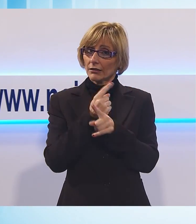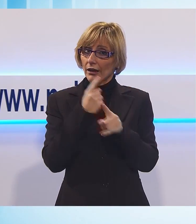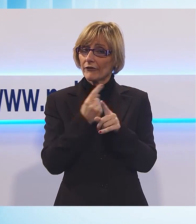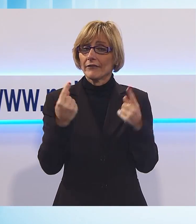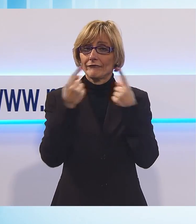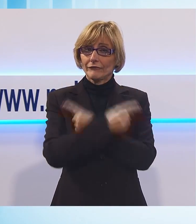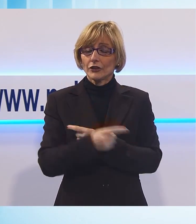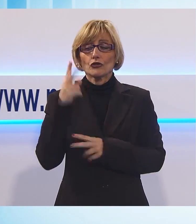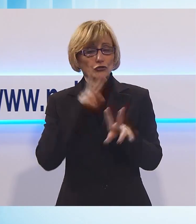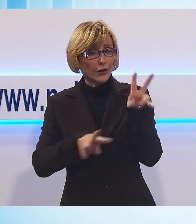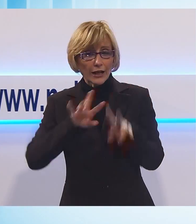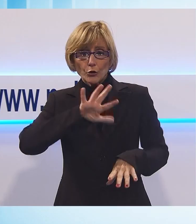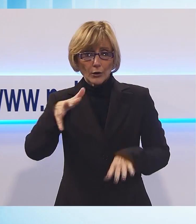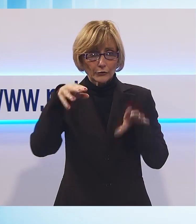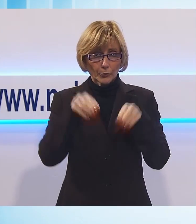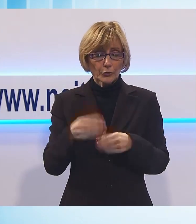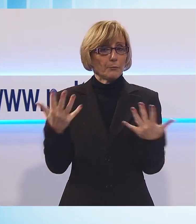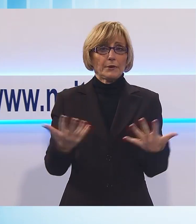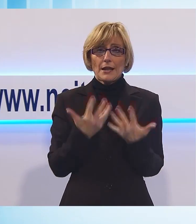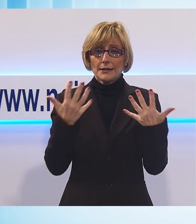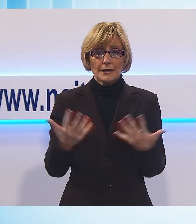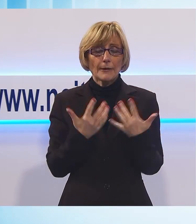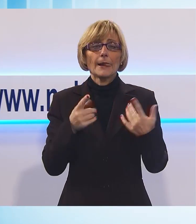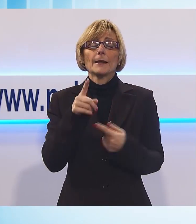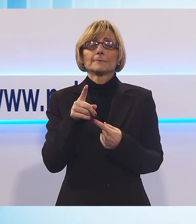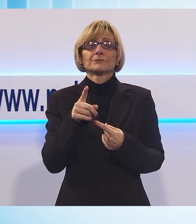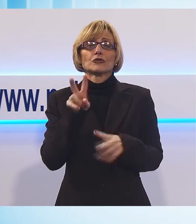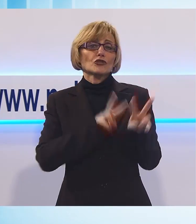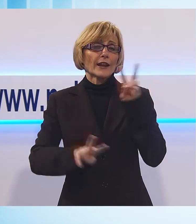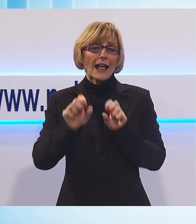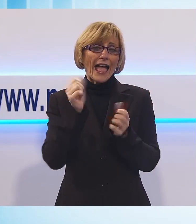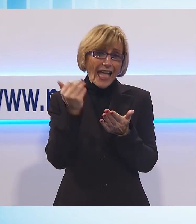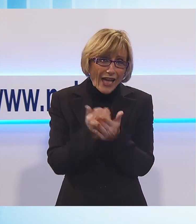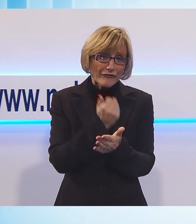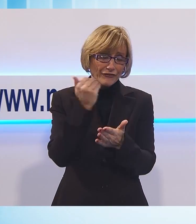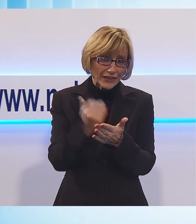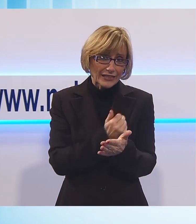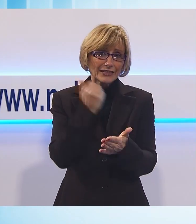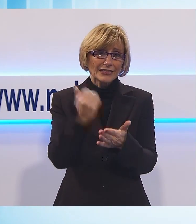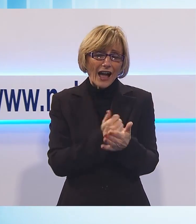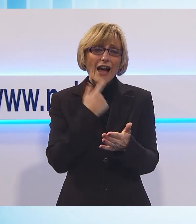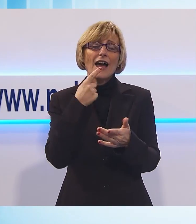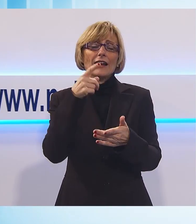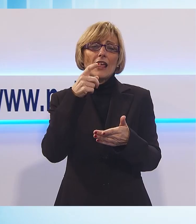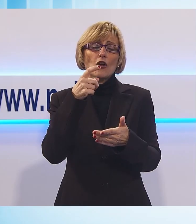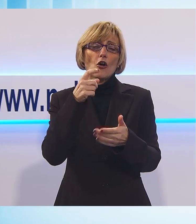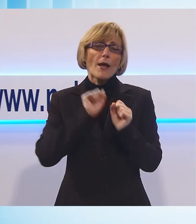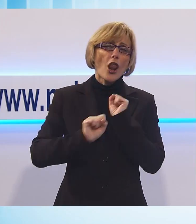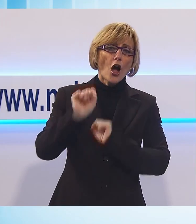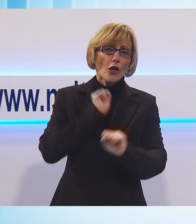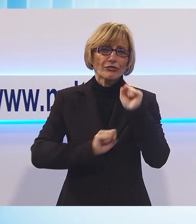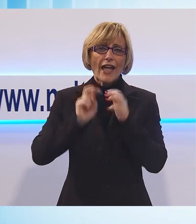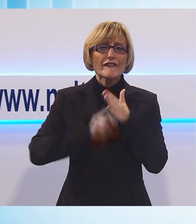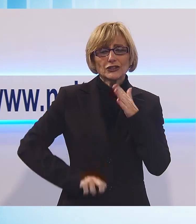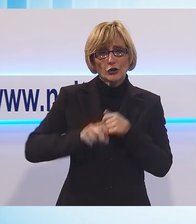lotta all'evasione, si cerca ancora nelle casse dei pensionati. Pensionati che